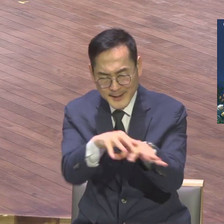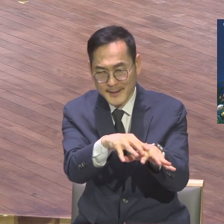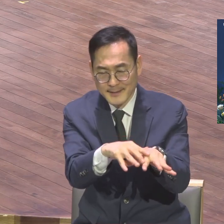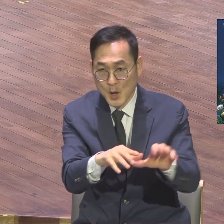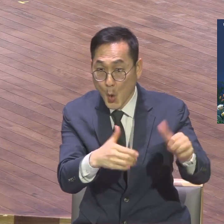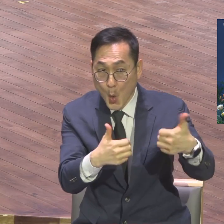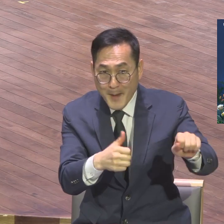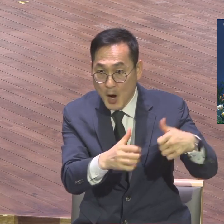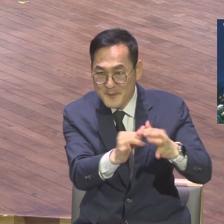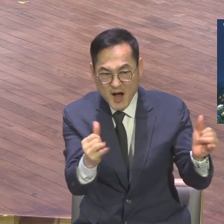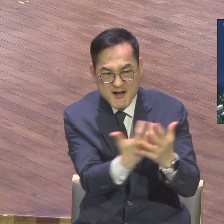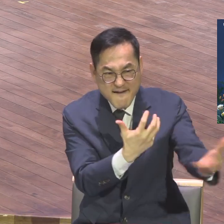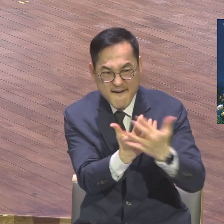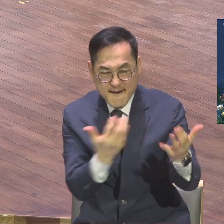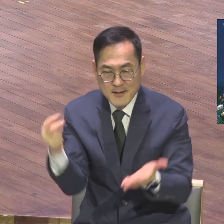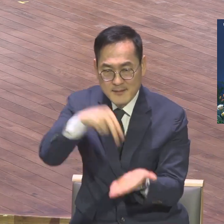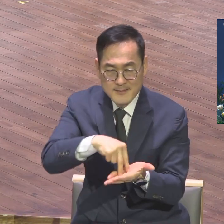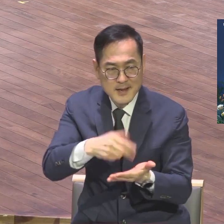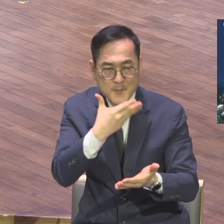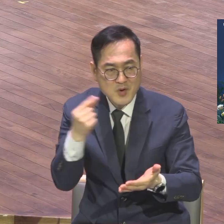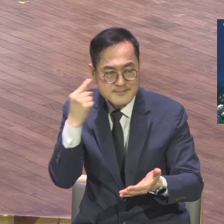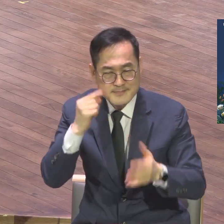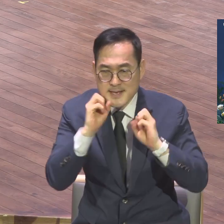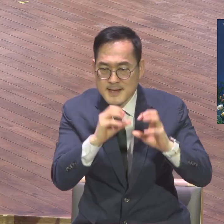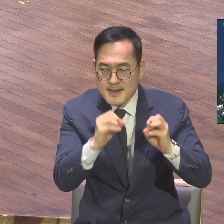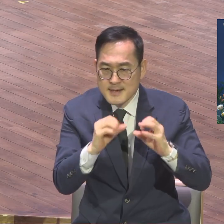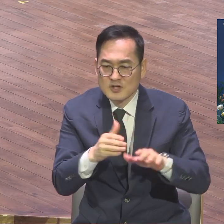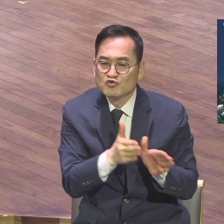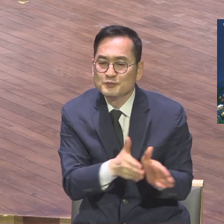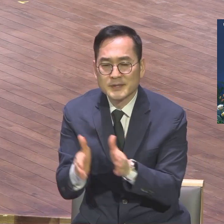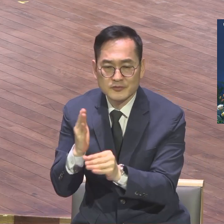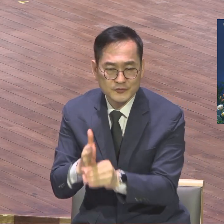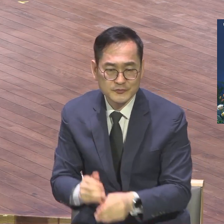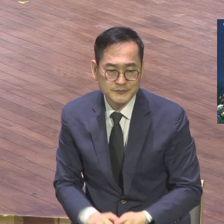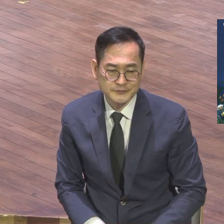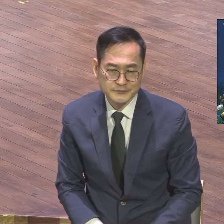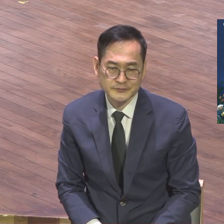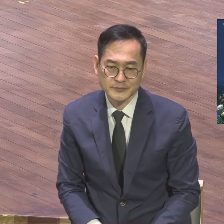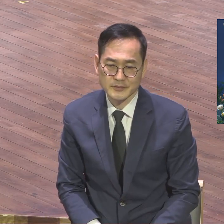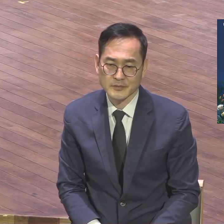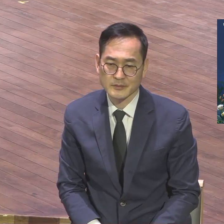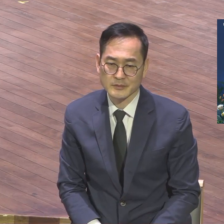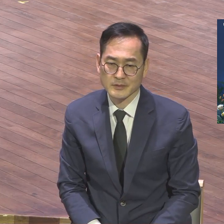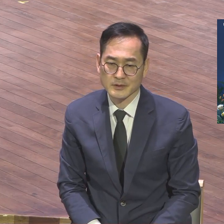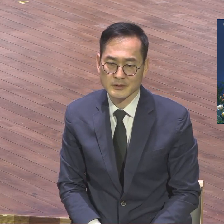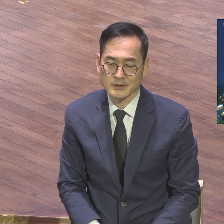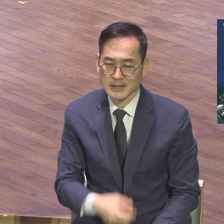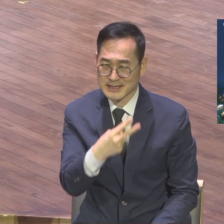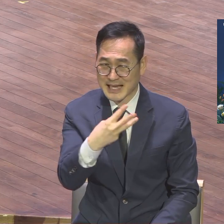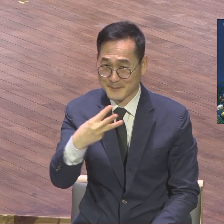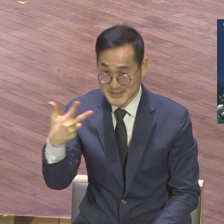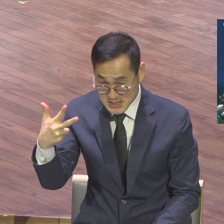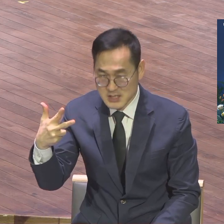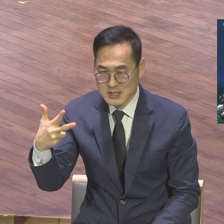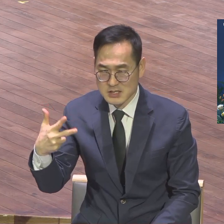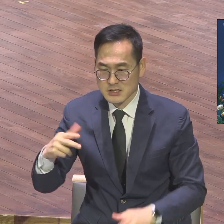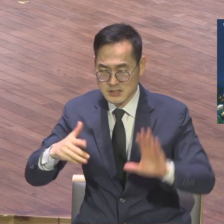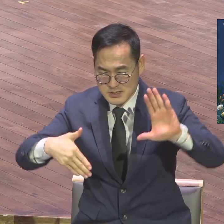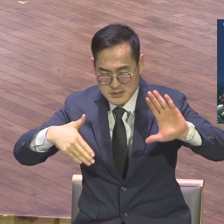모아서 집회할 수 있는 현장을 준비하러 갑니다. 237 대륙별 성교시대회도 구축이 돼가지고 대륙별